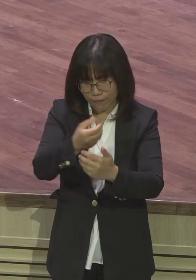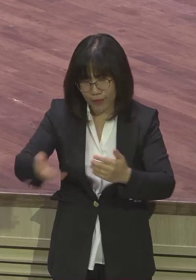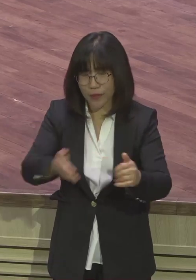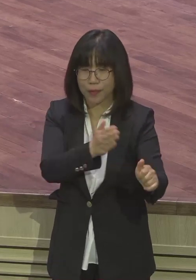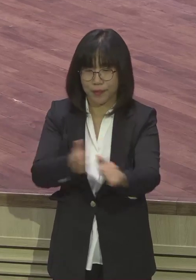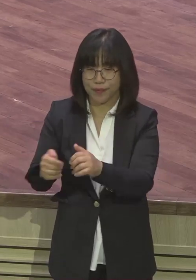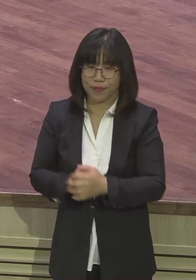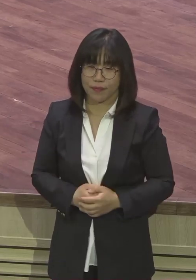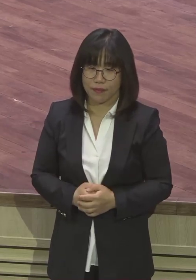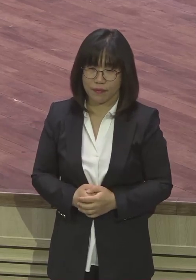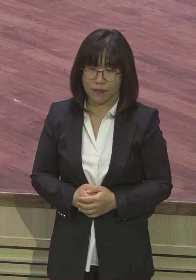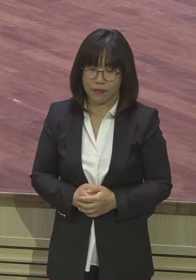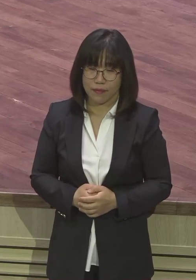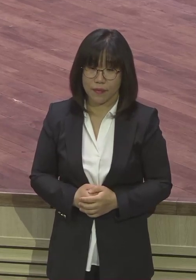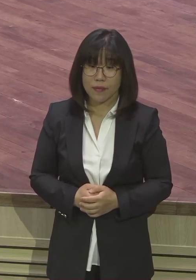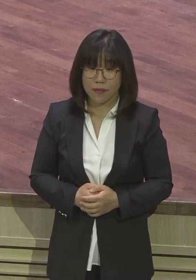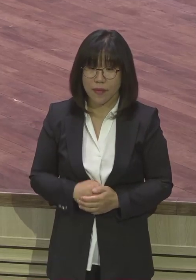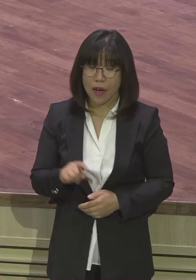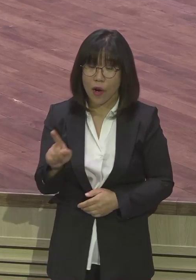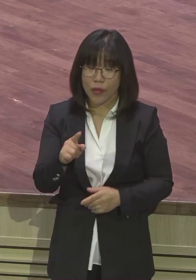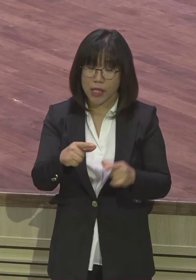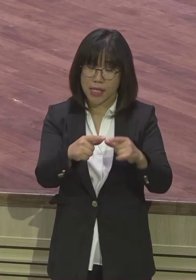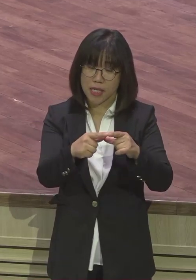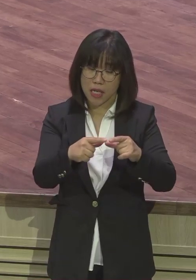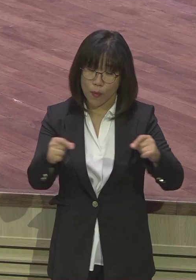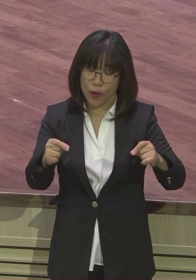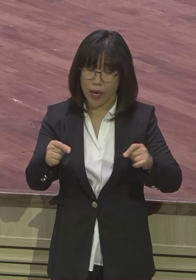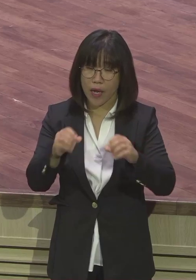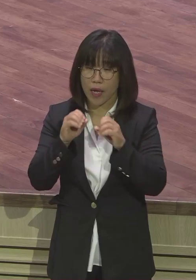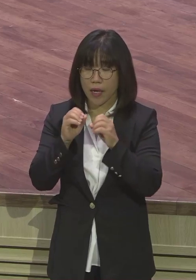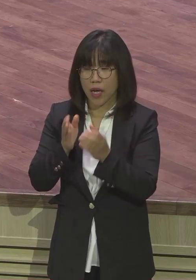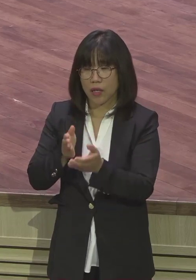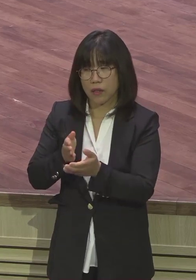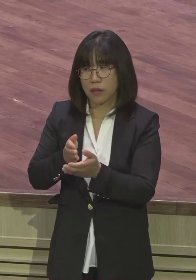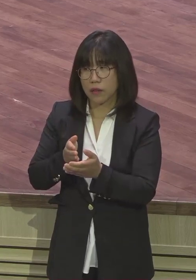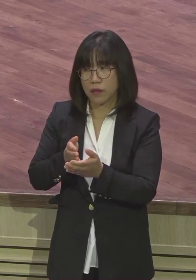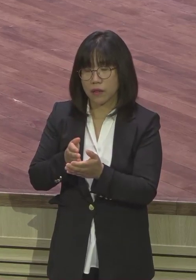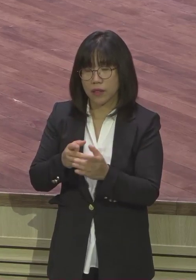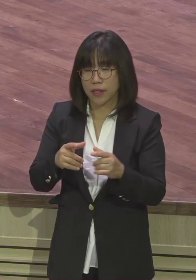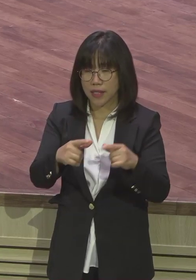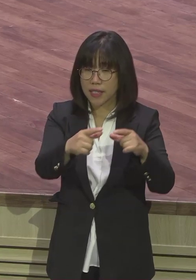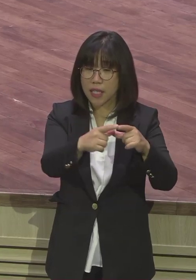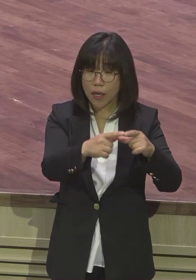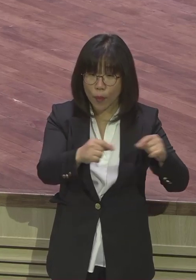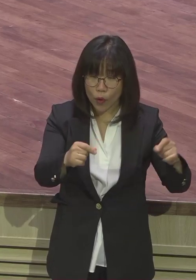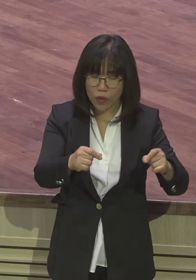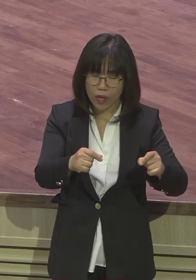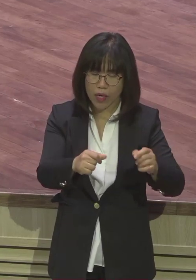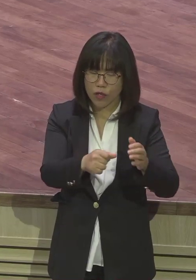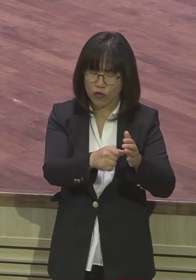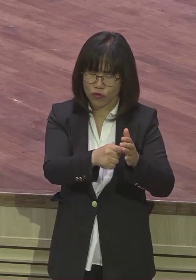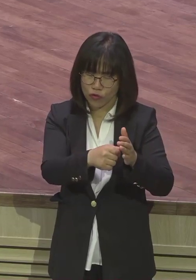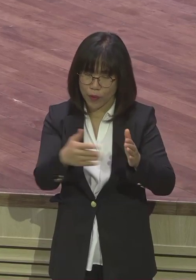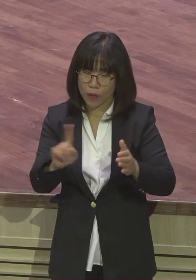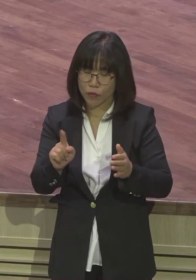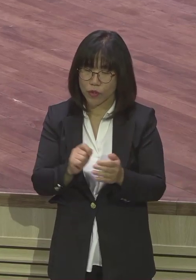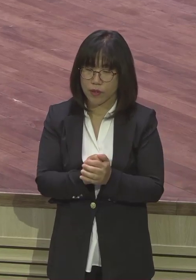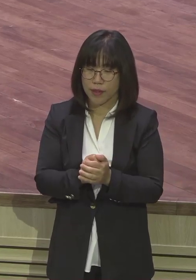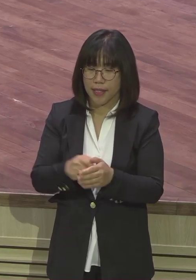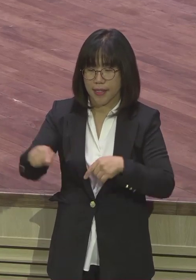사람이고, 전도자가 아니고 지도자죠. 일본의 유명한 지도자죠. 그러니까